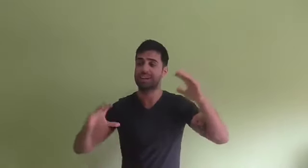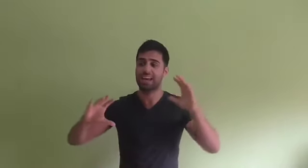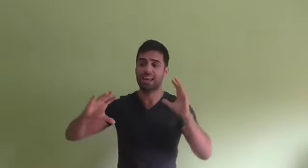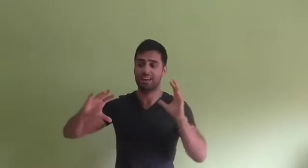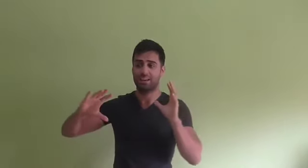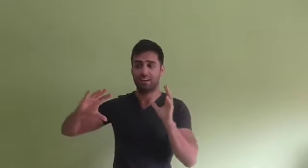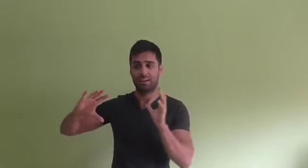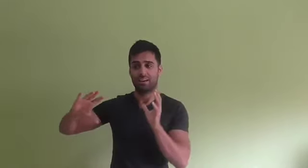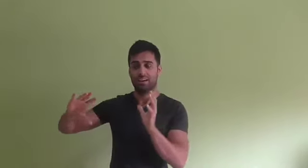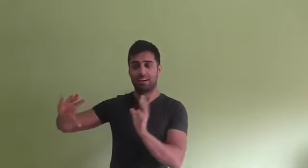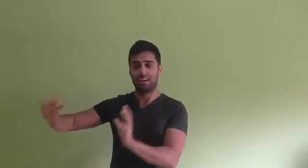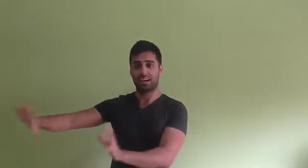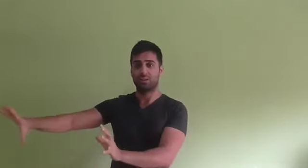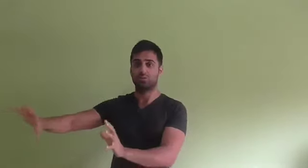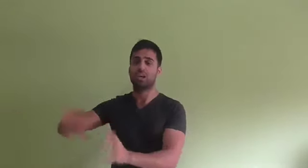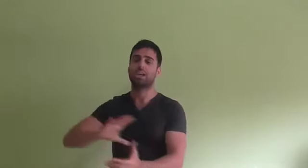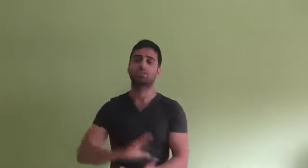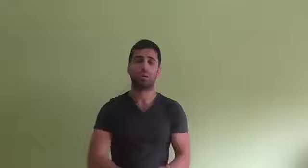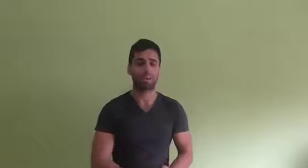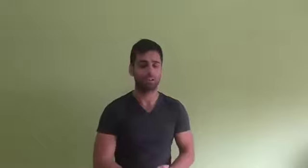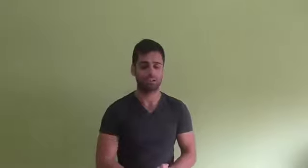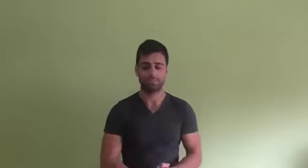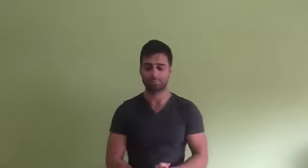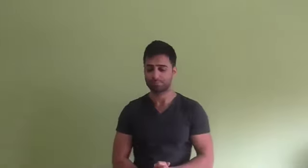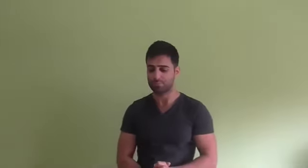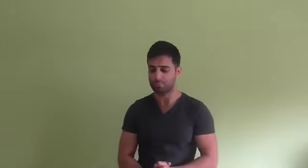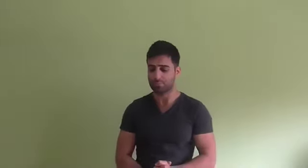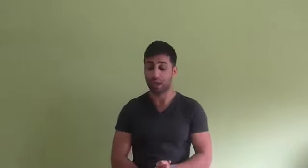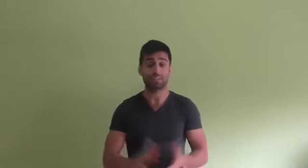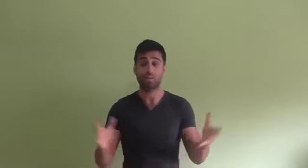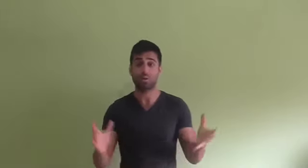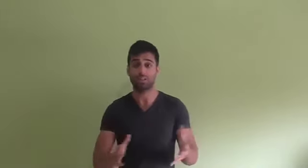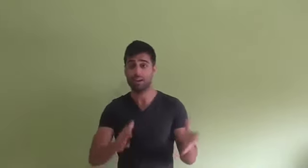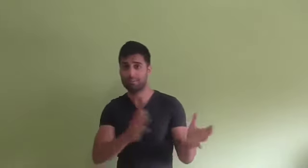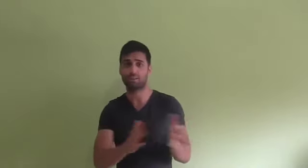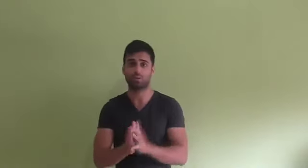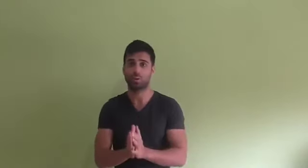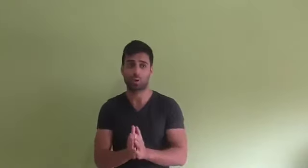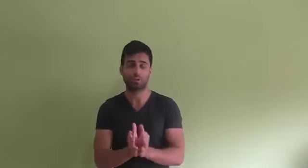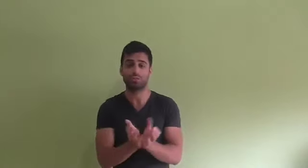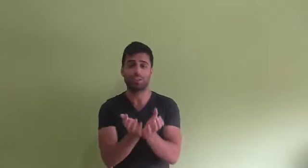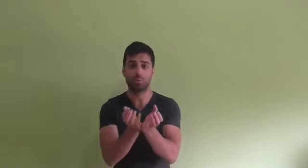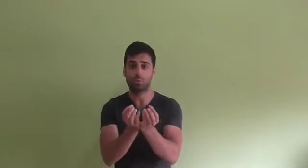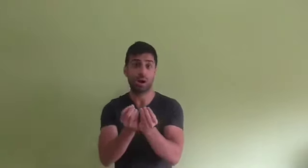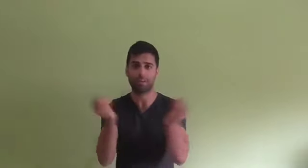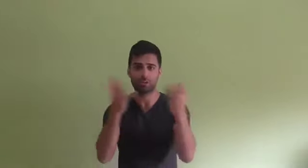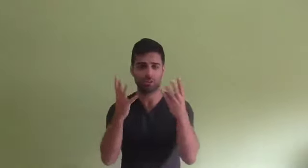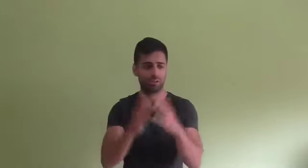tenía que renunciar a esos apegos. Hasta que un buen día, pasados los cuatro años, esa burbuja apetó.